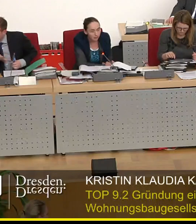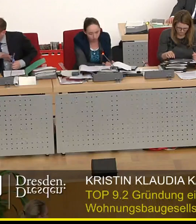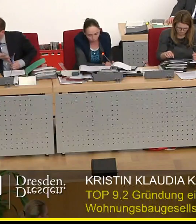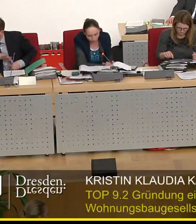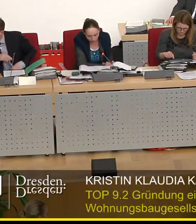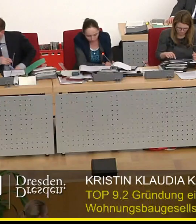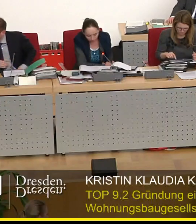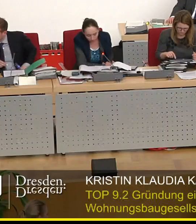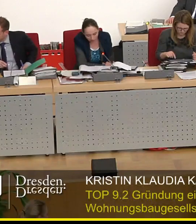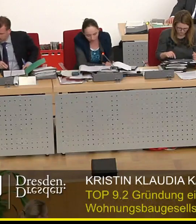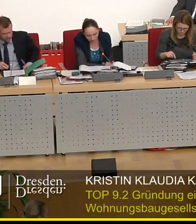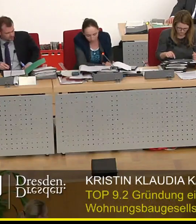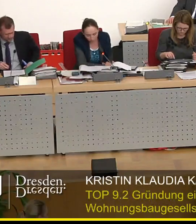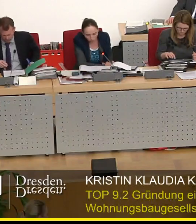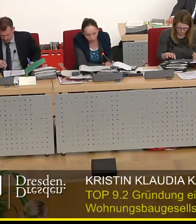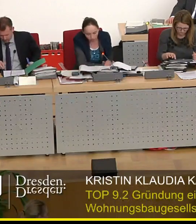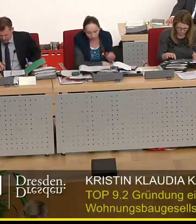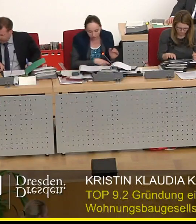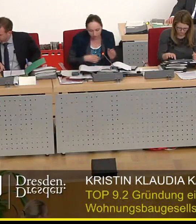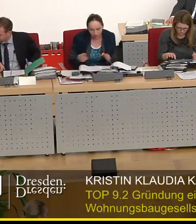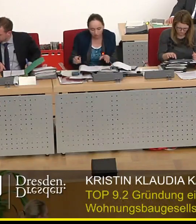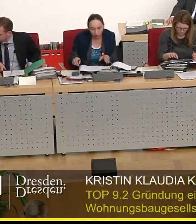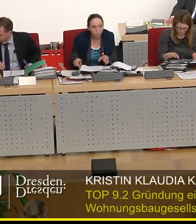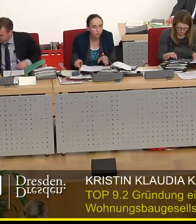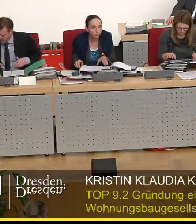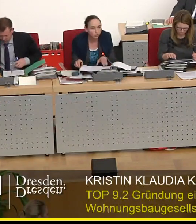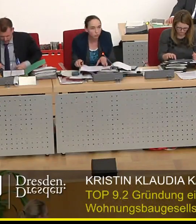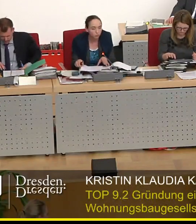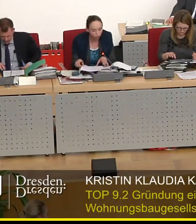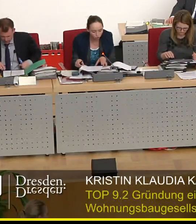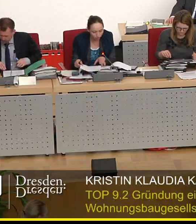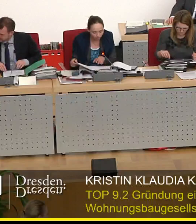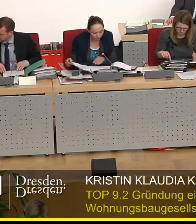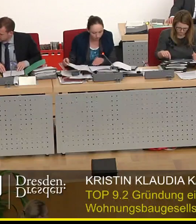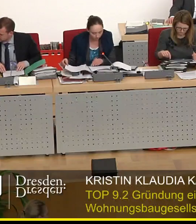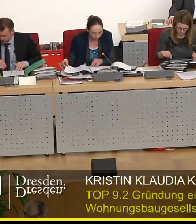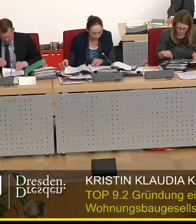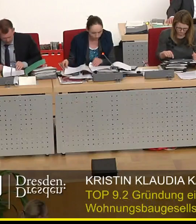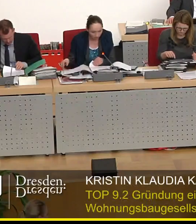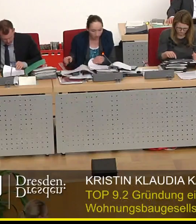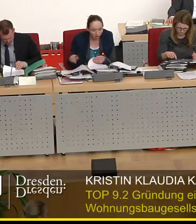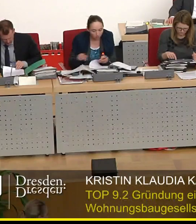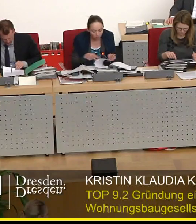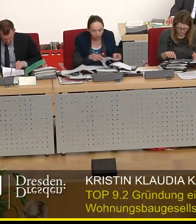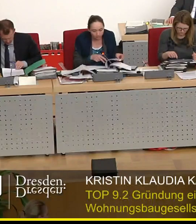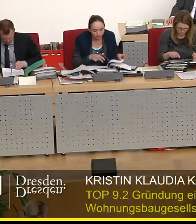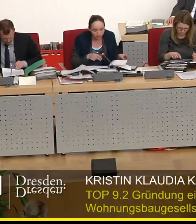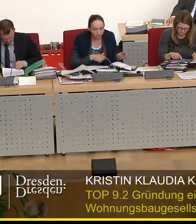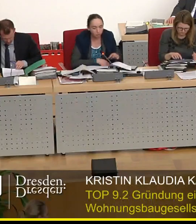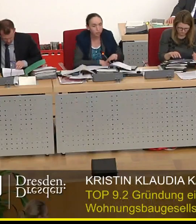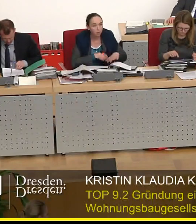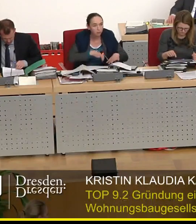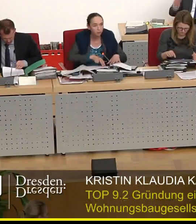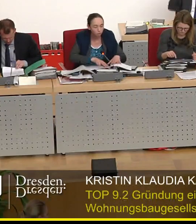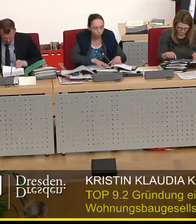hinsichtlich Grunderwerbssteuerpflicht bei Ankauf von Grundstücken Dritter. Aber wie gesagt,